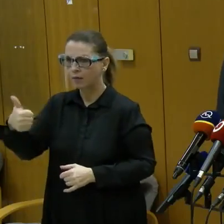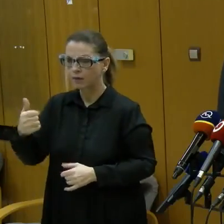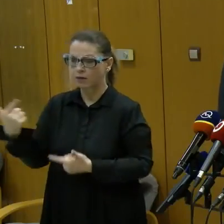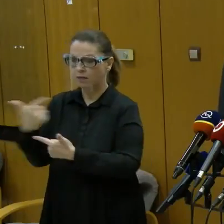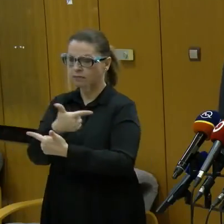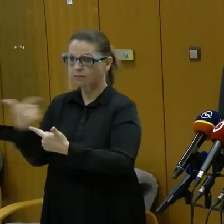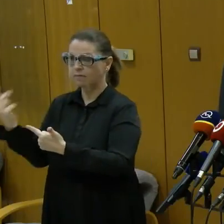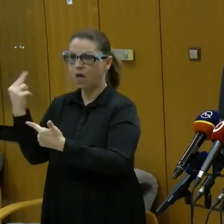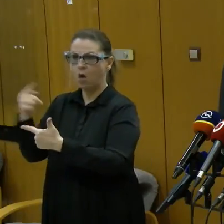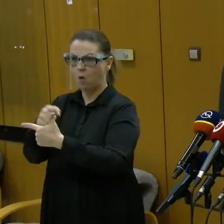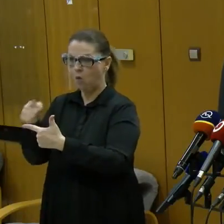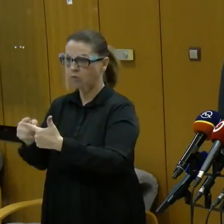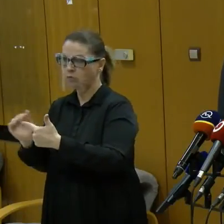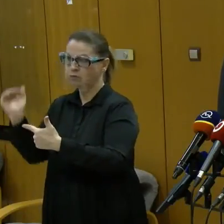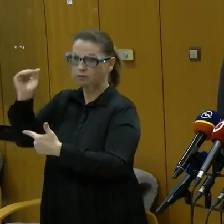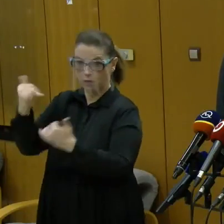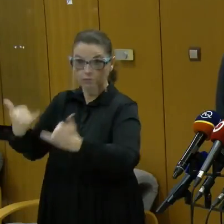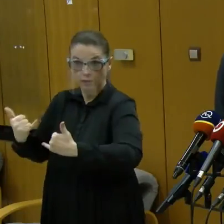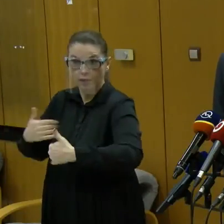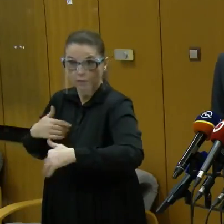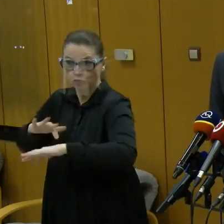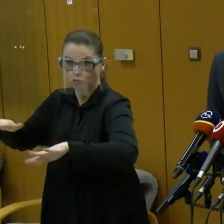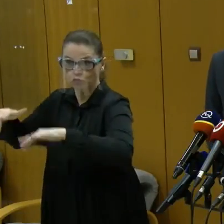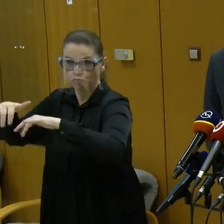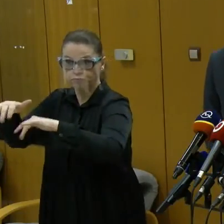tieto dve hodnoty sú vyššie, čo dnes napríklad sú,